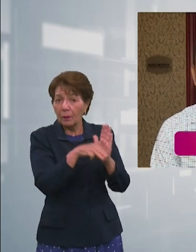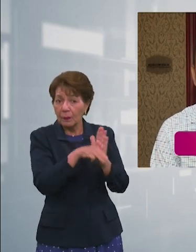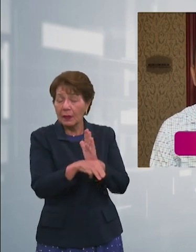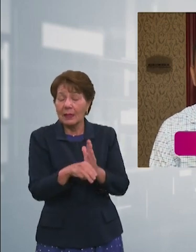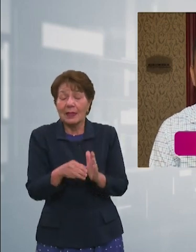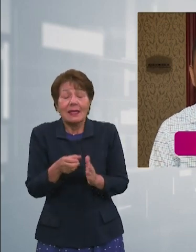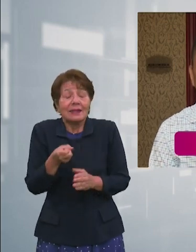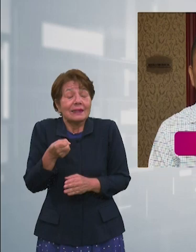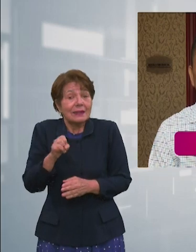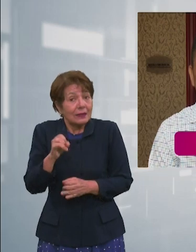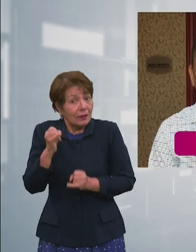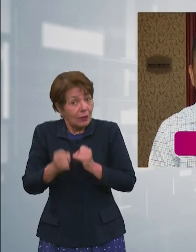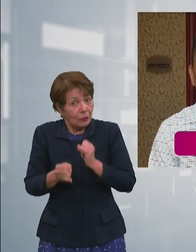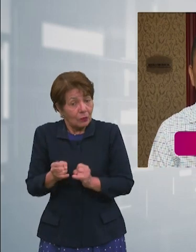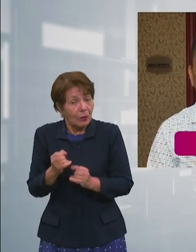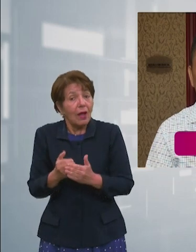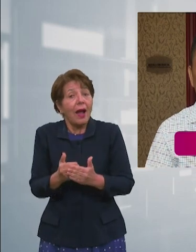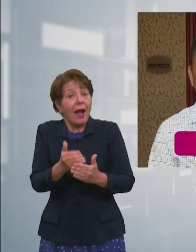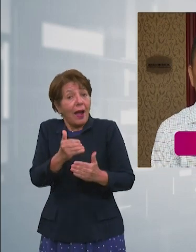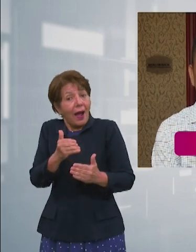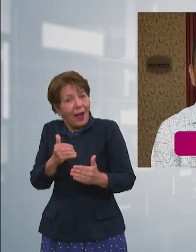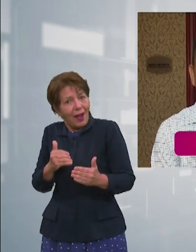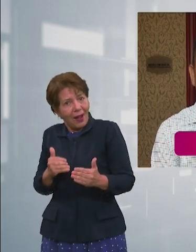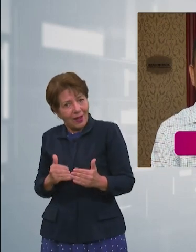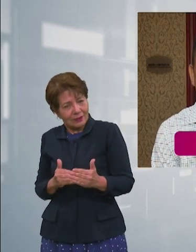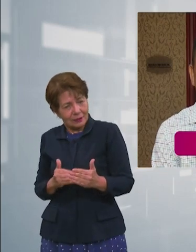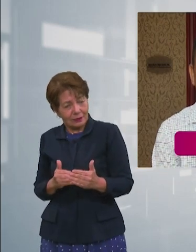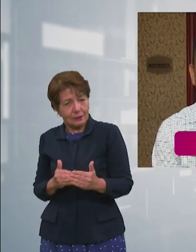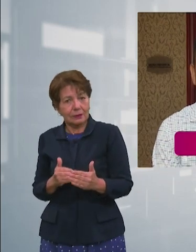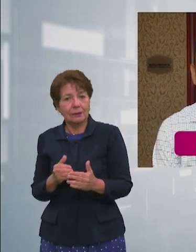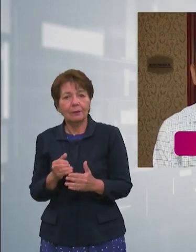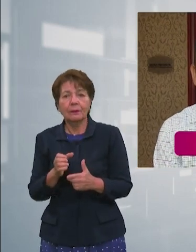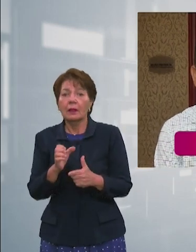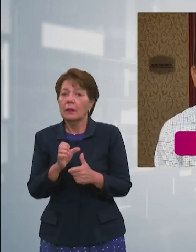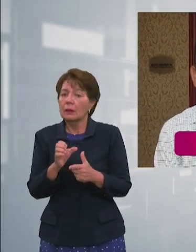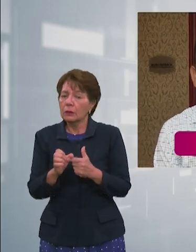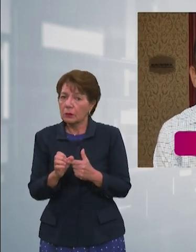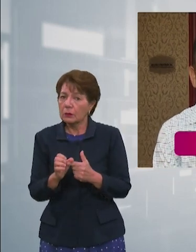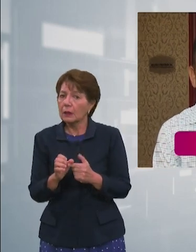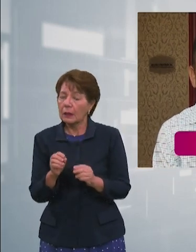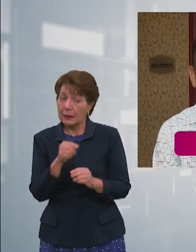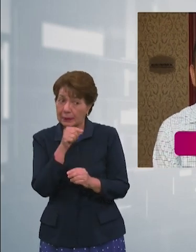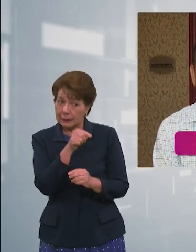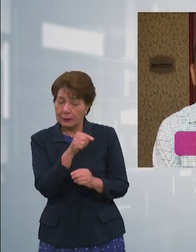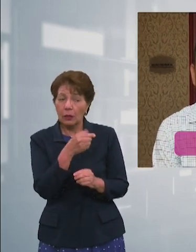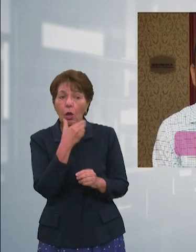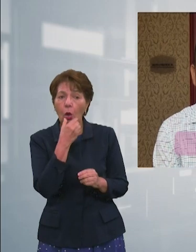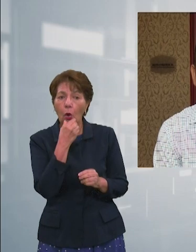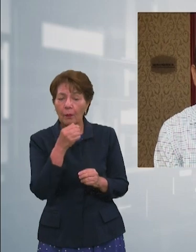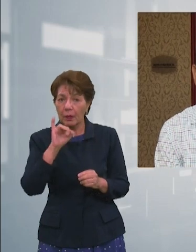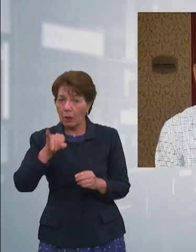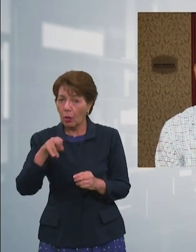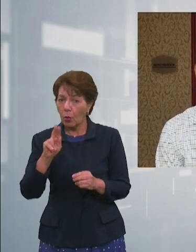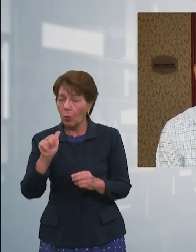si la institucionalidad hubiera actuado hace mucho tiempo, este caso no hubiera sucedido.